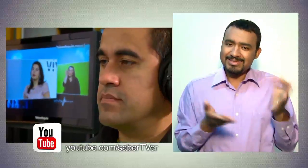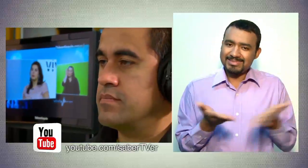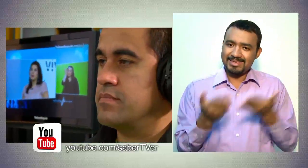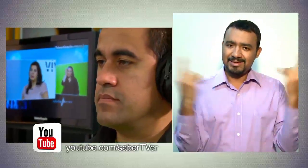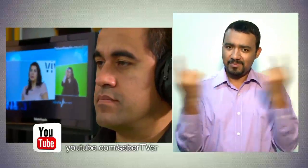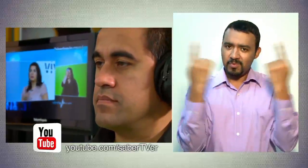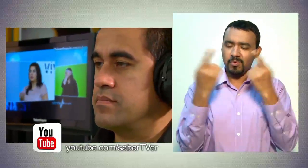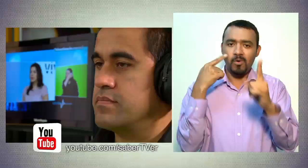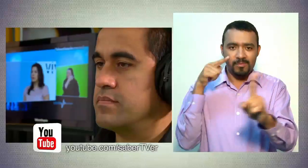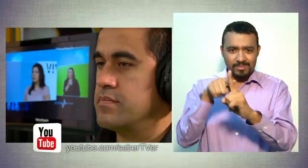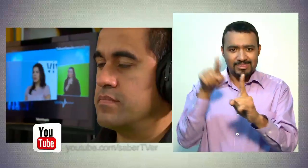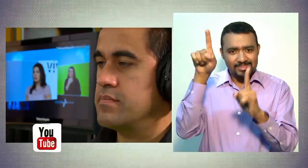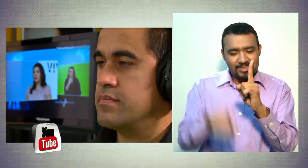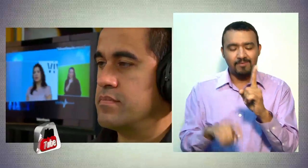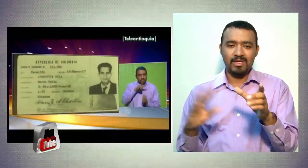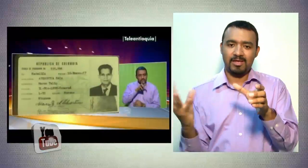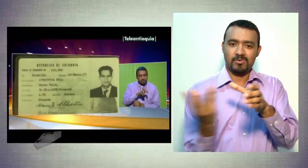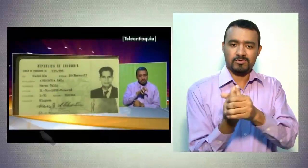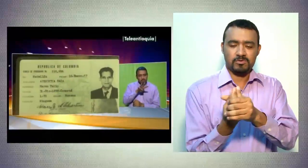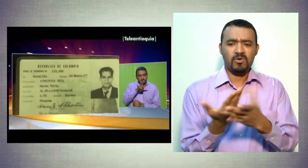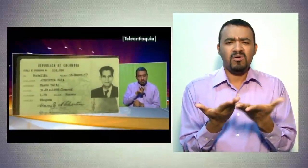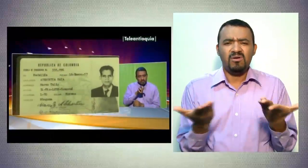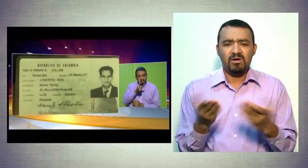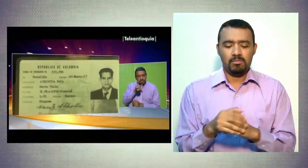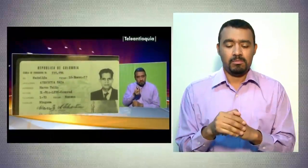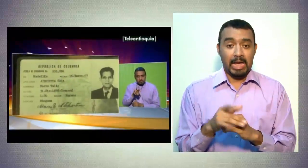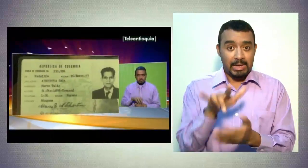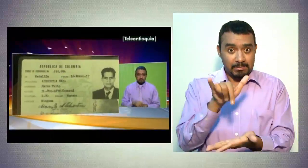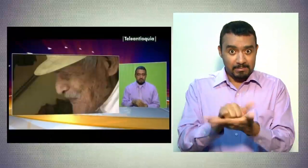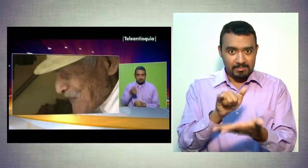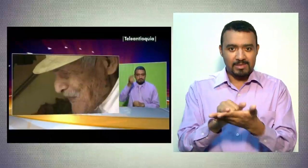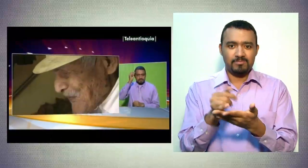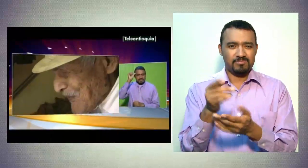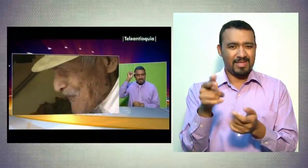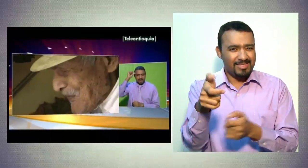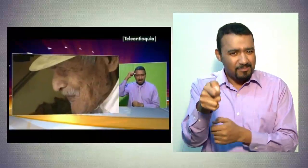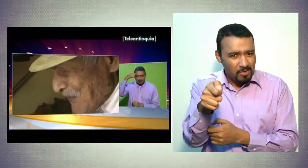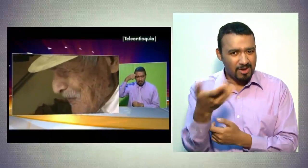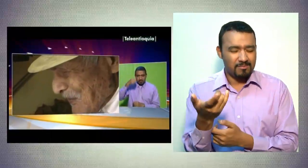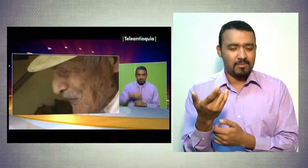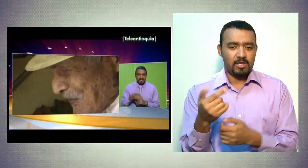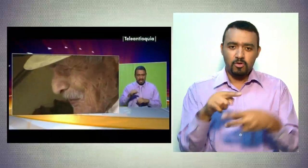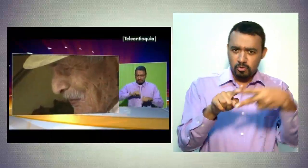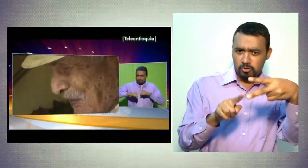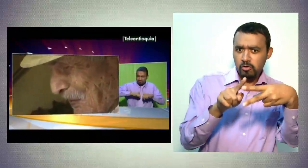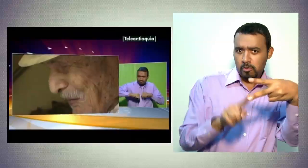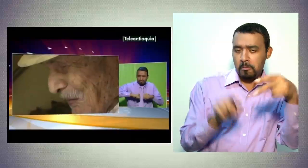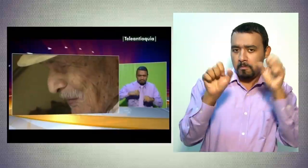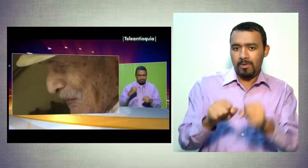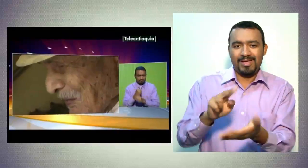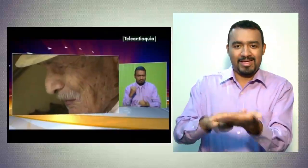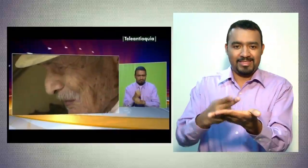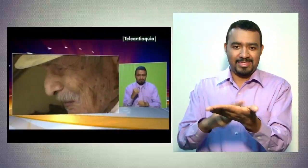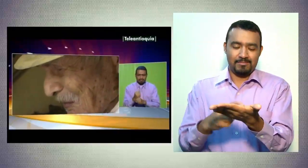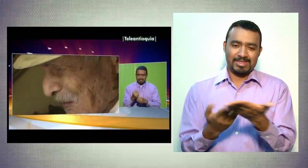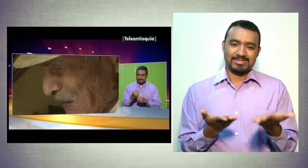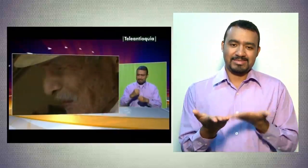como una obligación de servicio público para hacer un canal más incluyente de tener dentro de nuestra parrilla de programación dos franjas donde tuviéramos